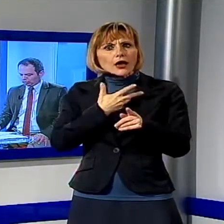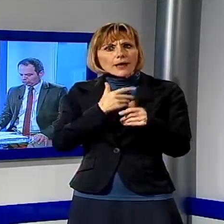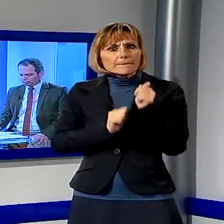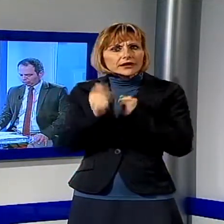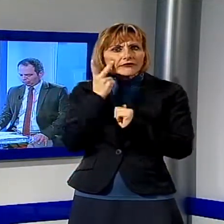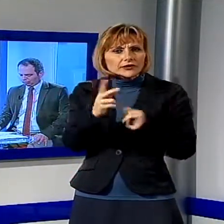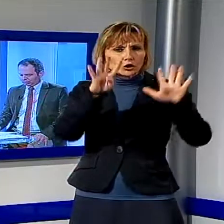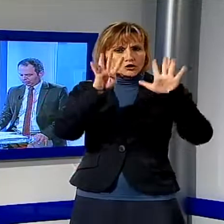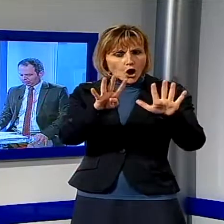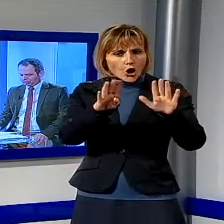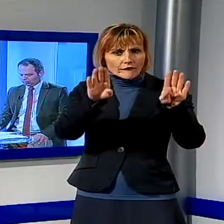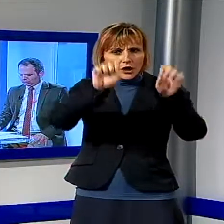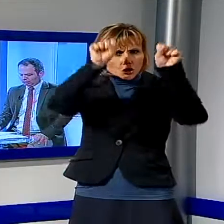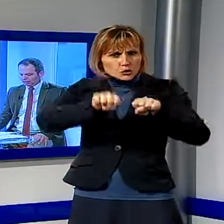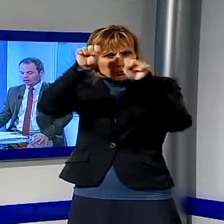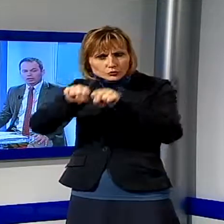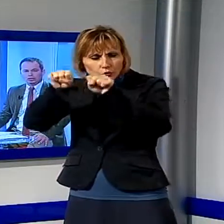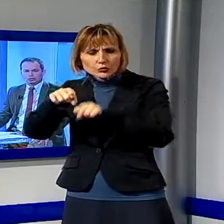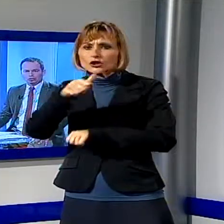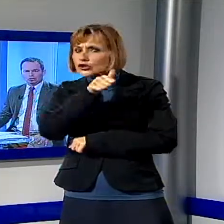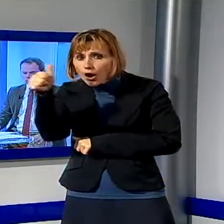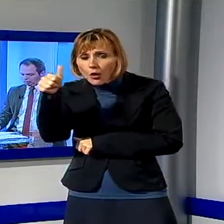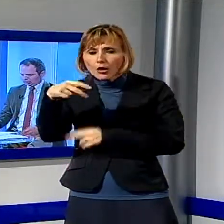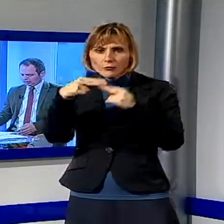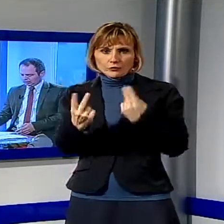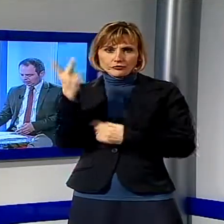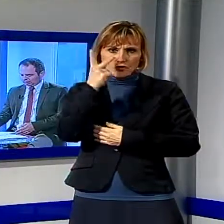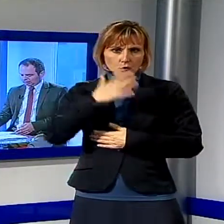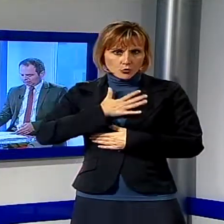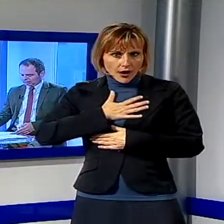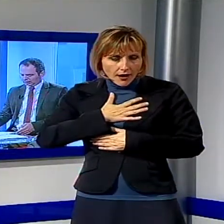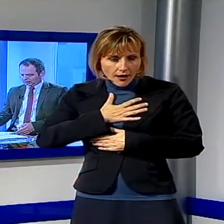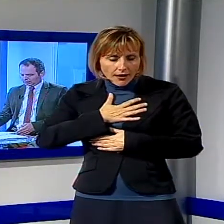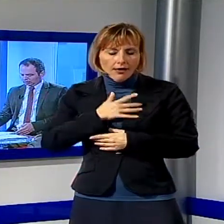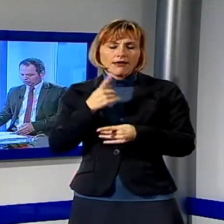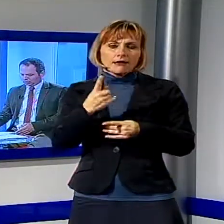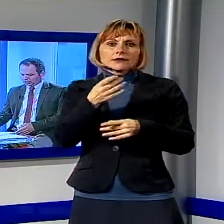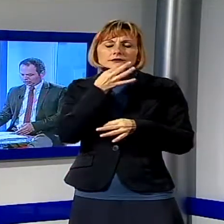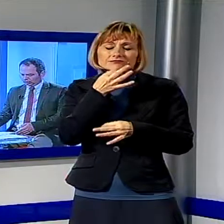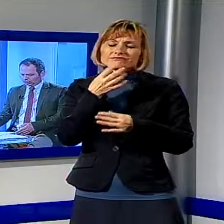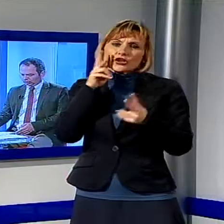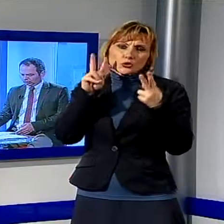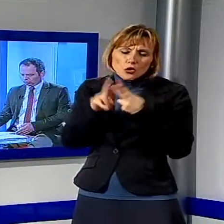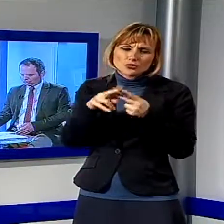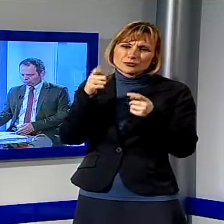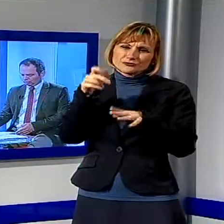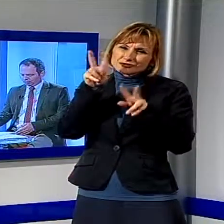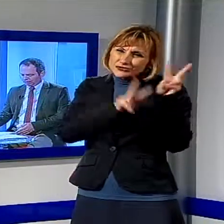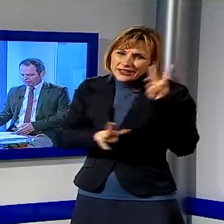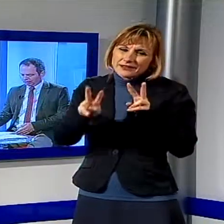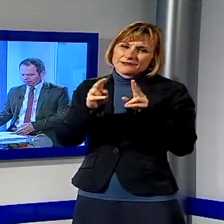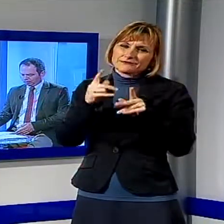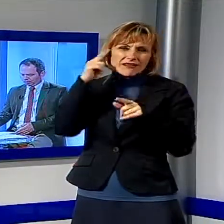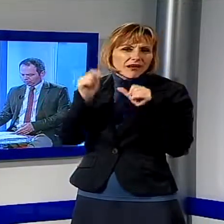soltanto in provincia di Lucca. L'incontro aveva lo scopo di sensibilizzare il sottosegretario Giacomelli sul